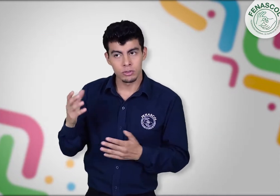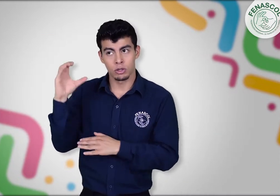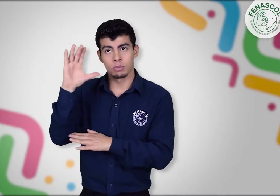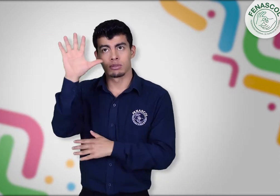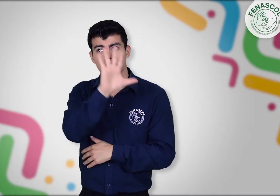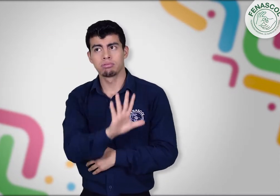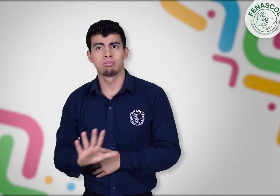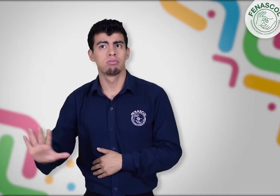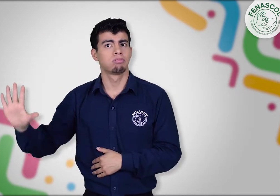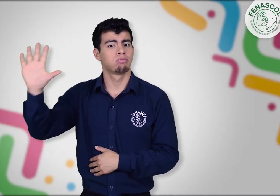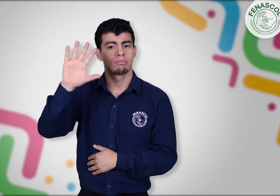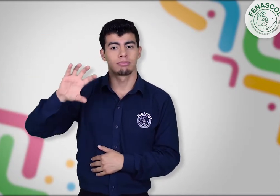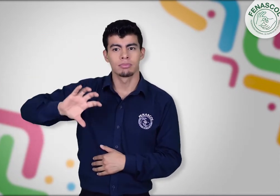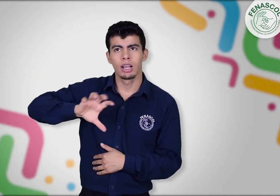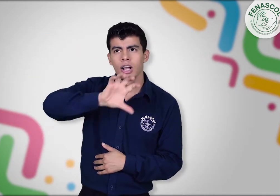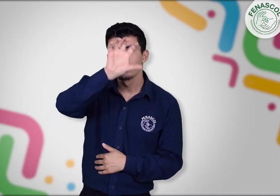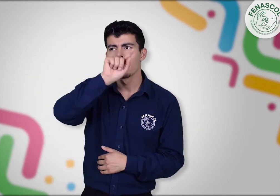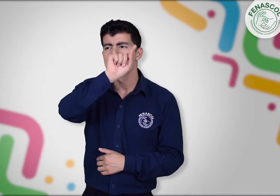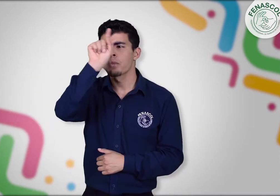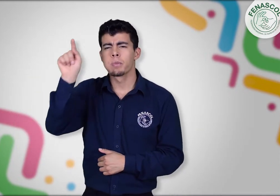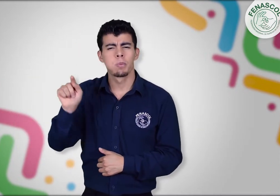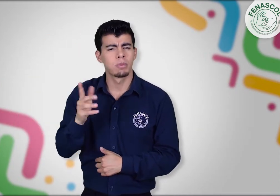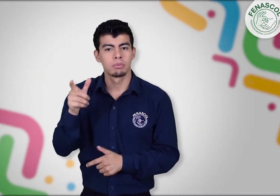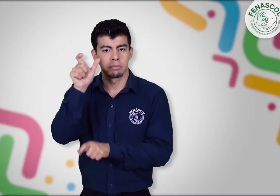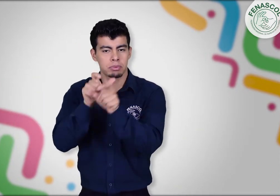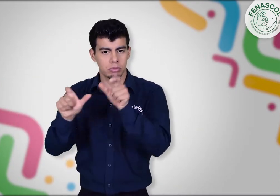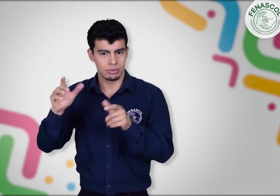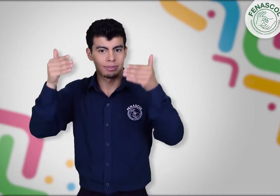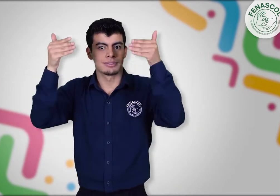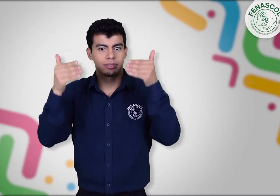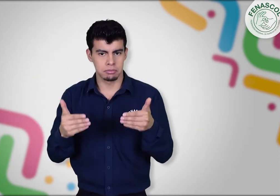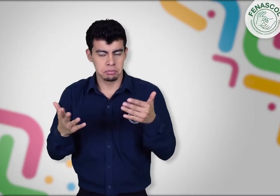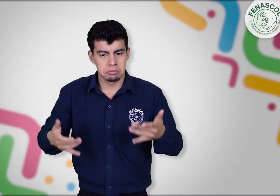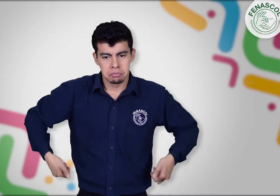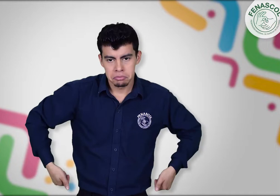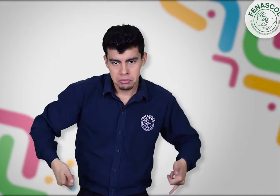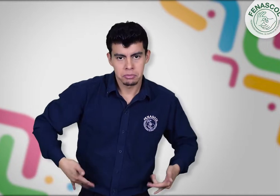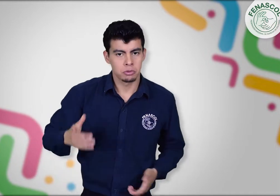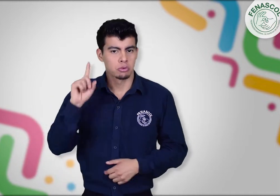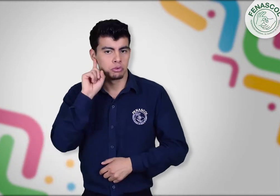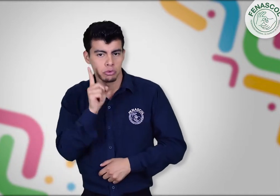A este espacio asistieron representantes de las personas con discapacidad